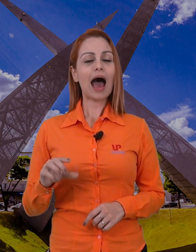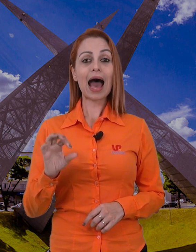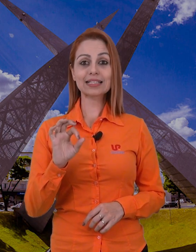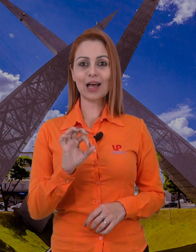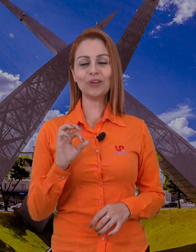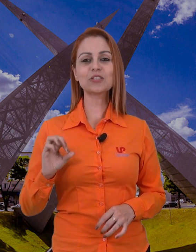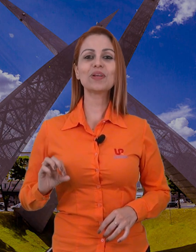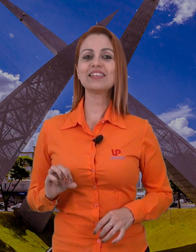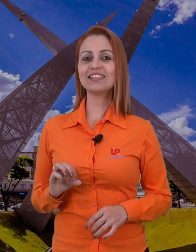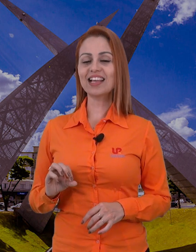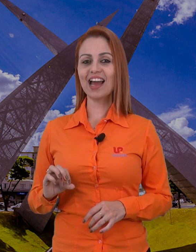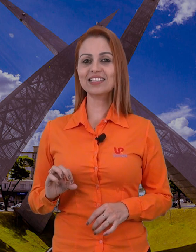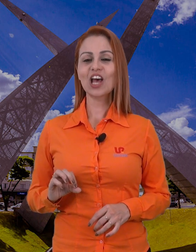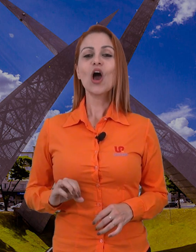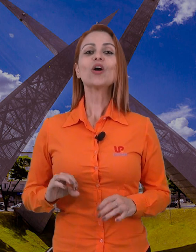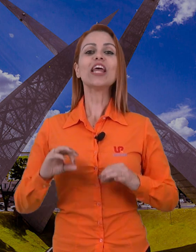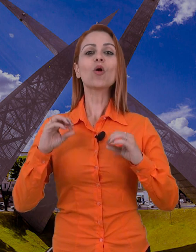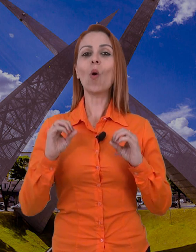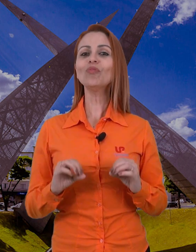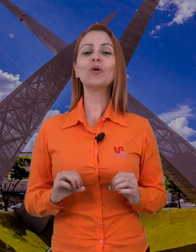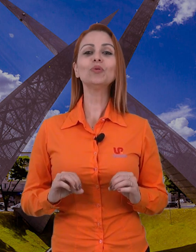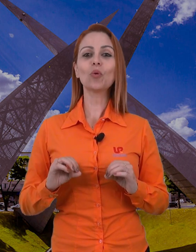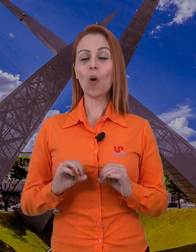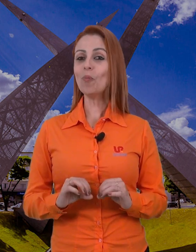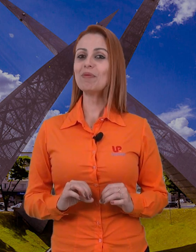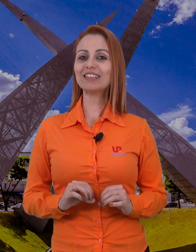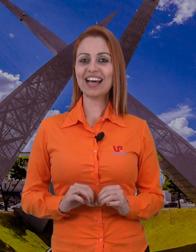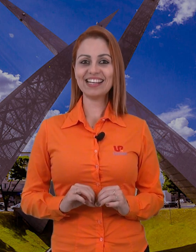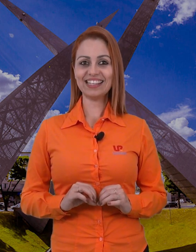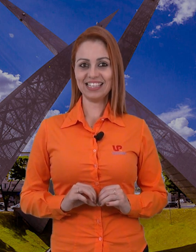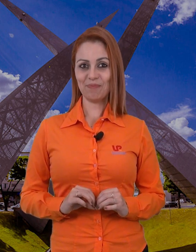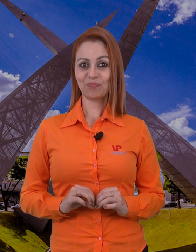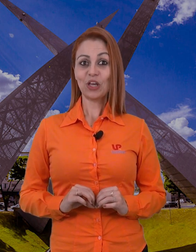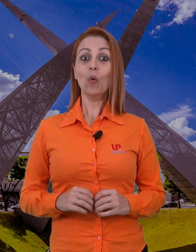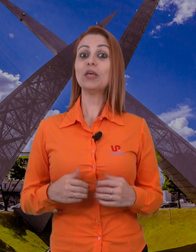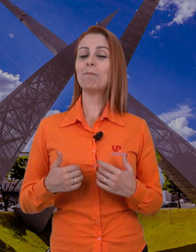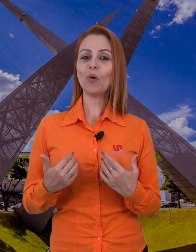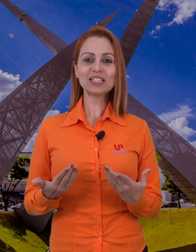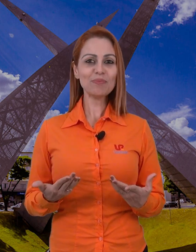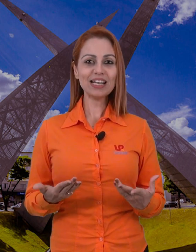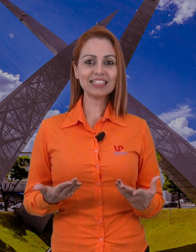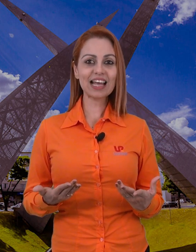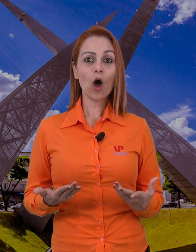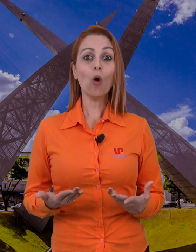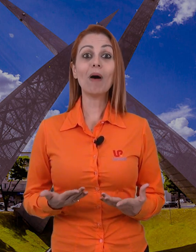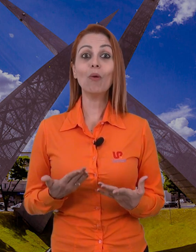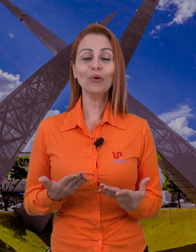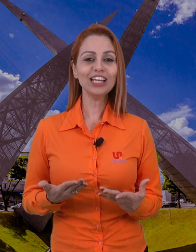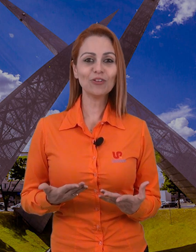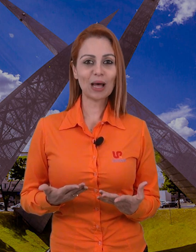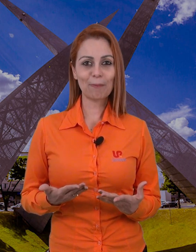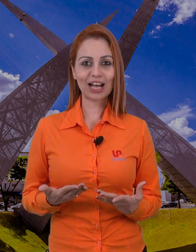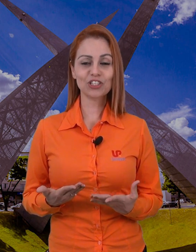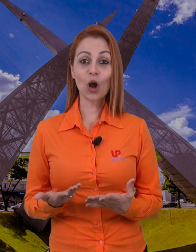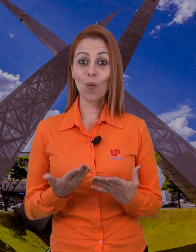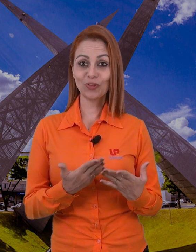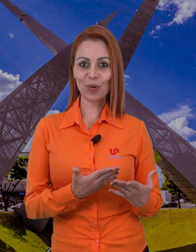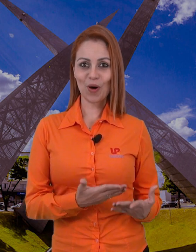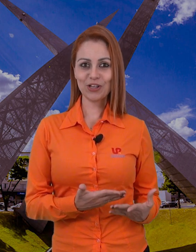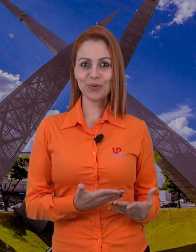as aulas presenciais têm conteúdo complementar EAD, o que possibilita uma união da prática com o teórico